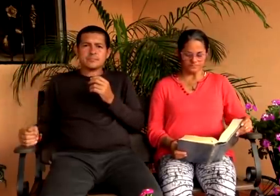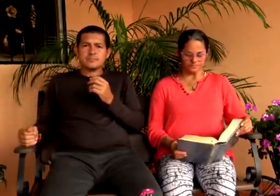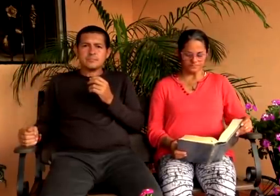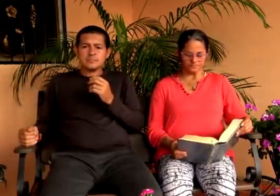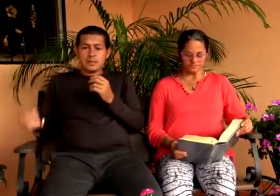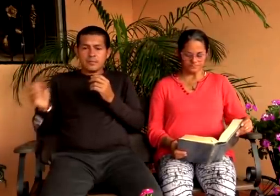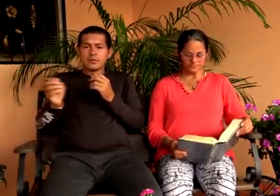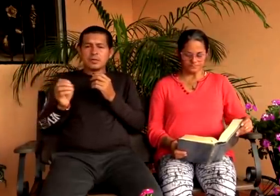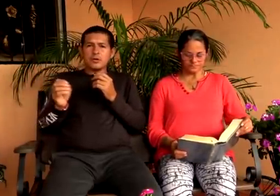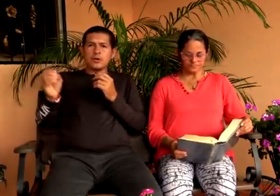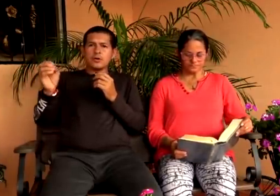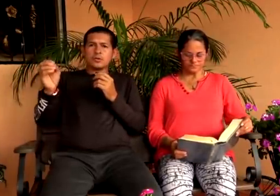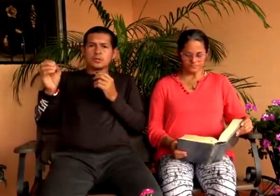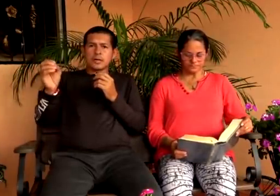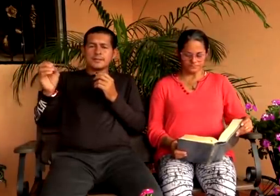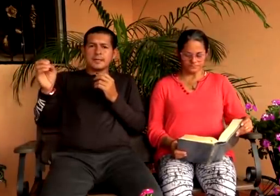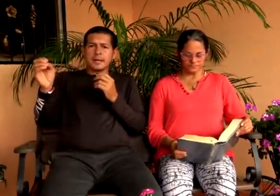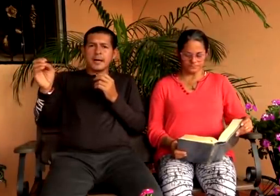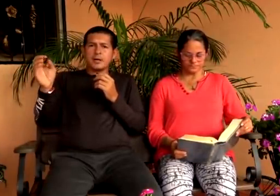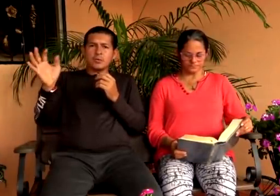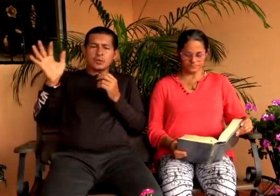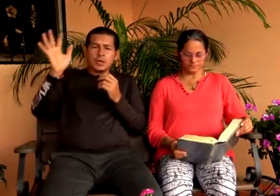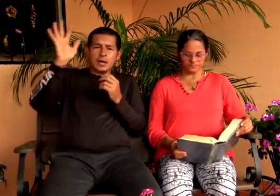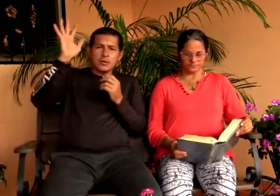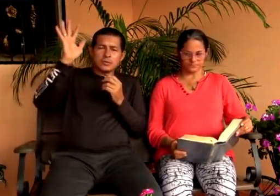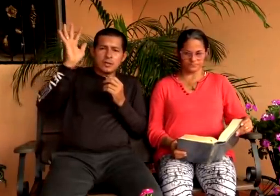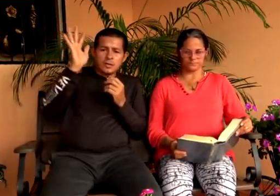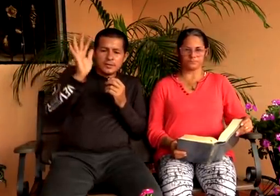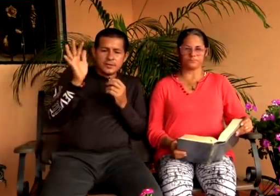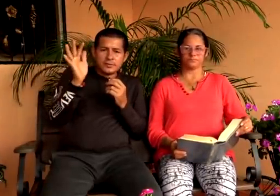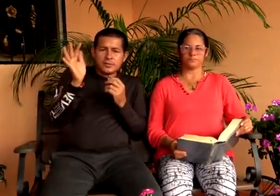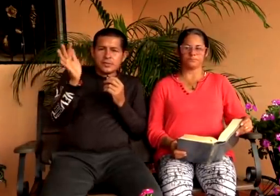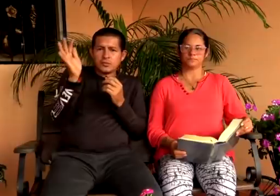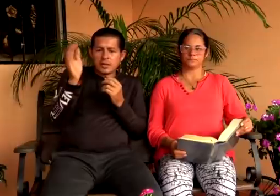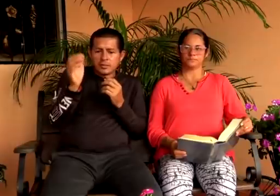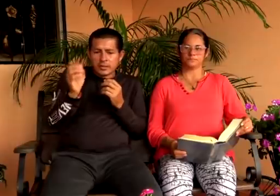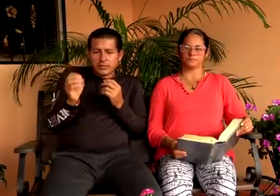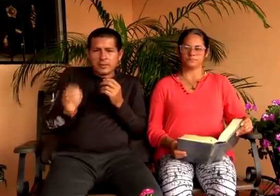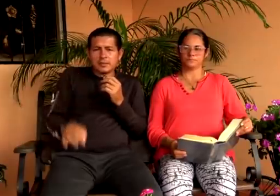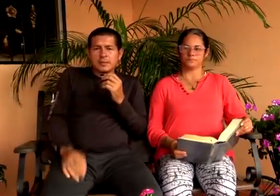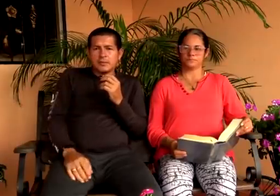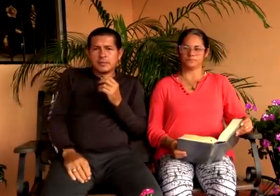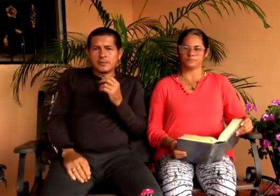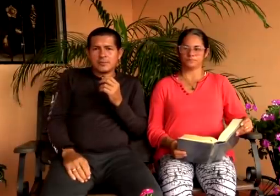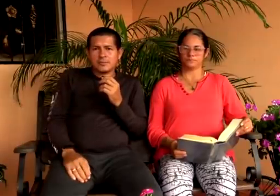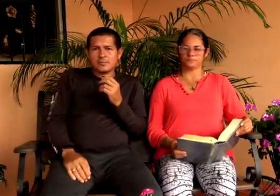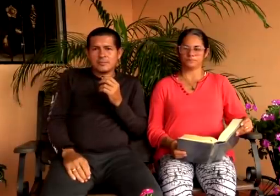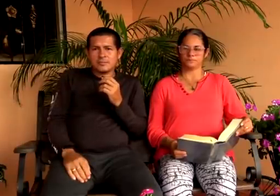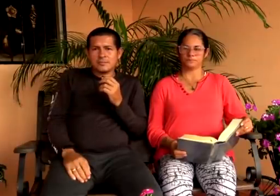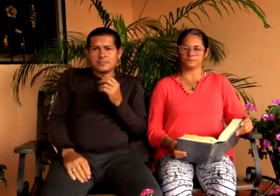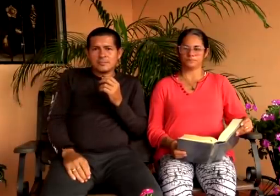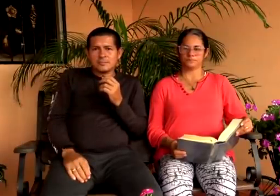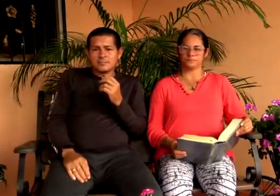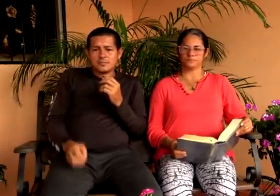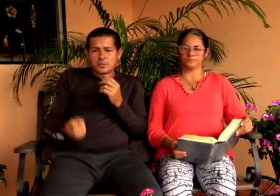porque dios castigará a los licenciosos y a los que cometen adulterio